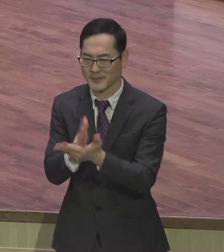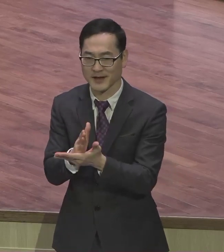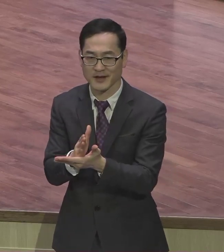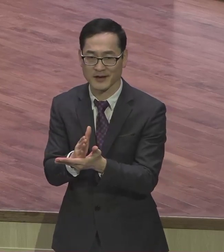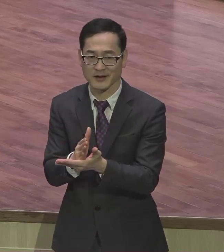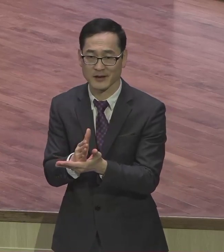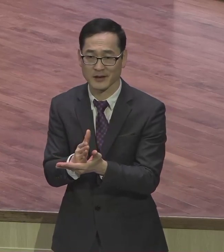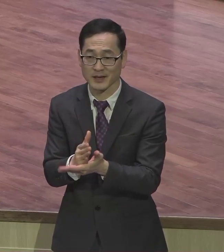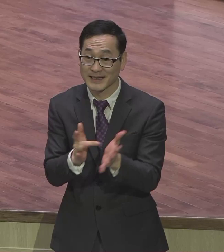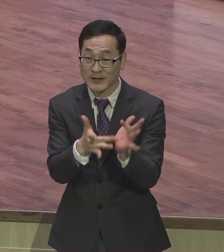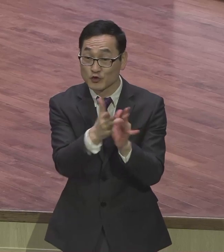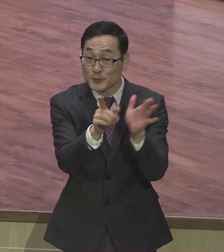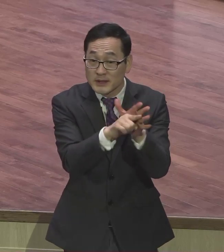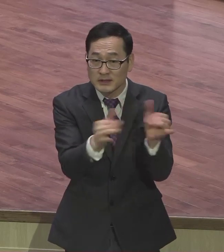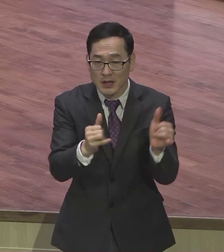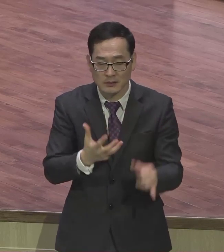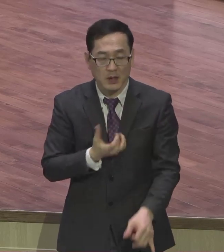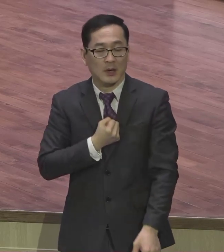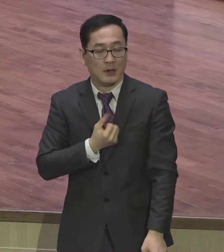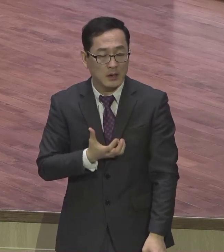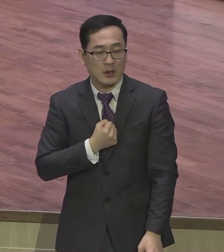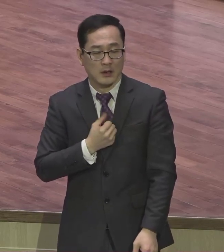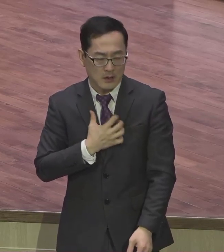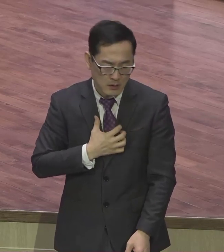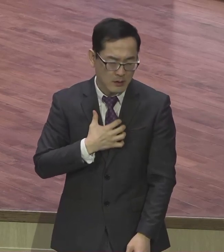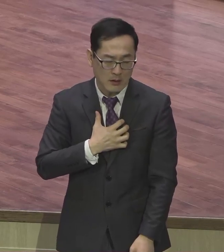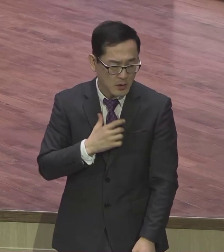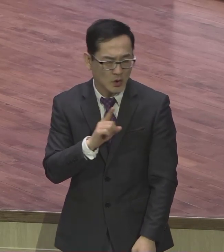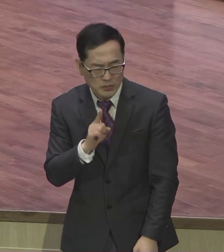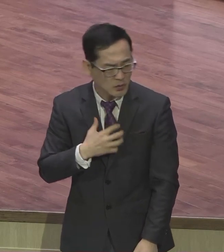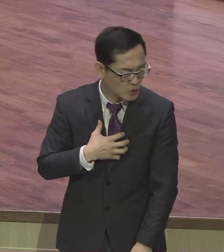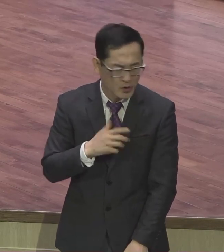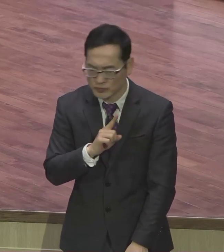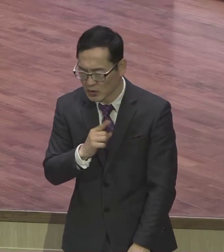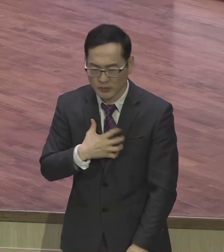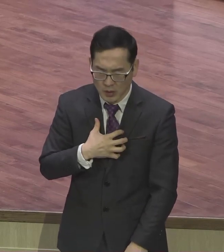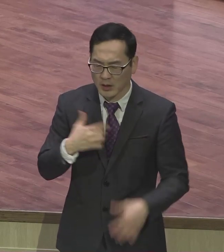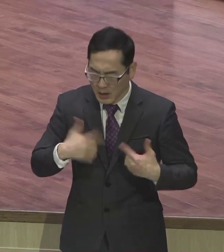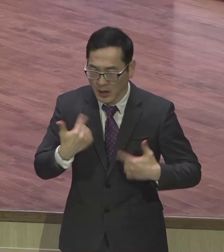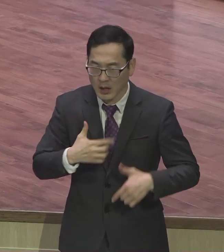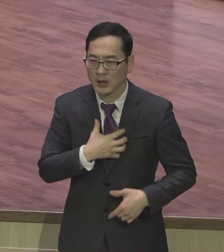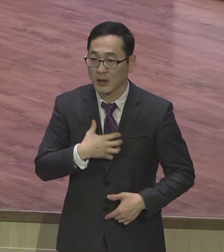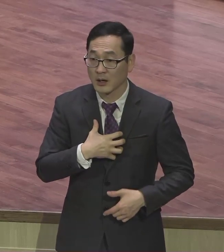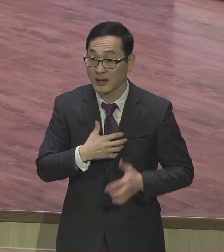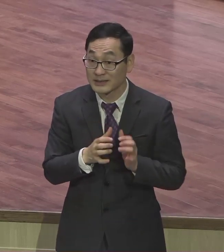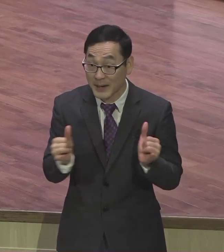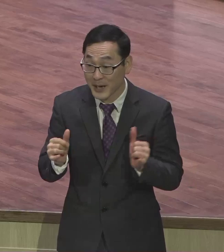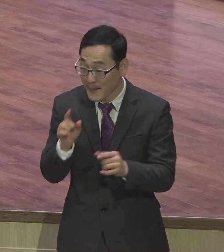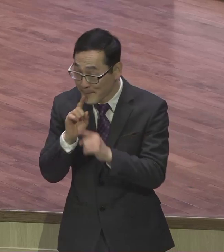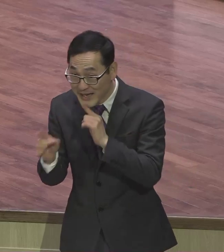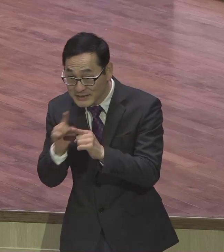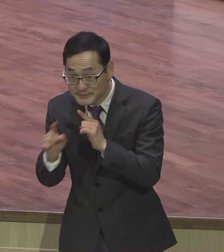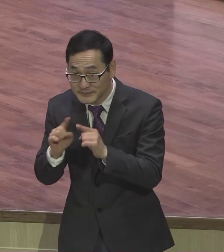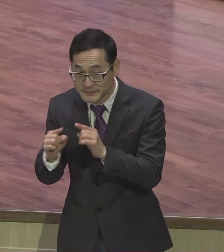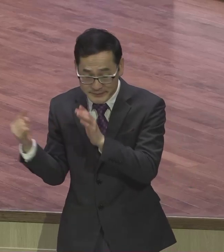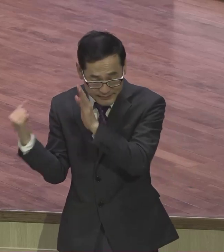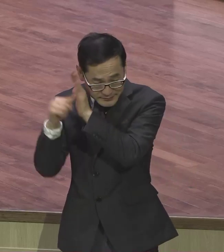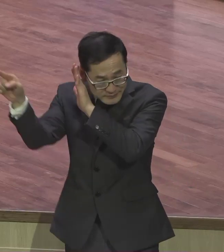염려를 많이 하고 맨날 불신앙하고 맨날 부정적이 이런 사람은 절대 말씀이 없는 사람이에요 말씀 있는 사람은 그리 못해요